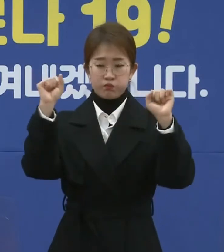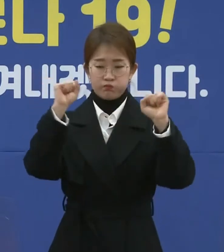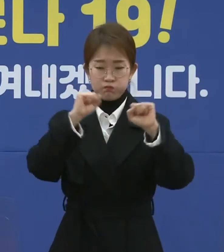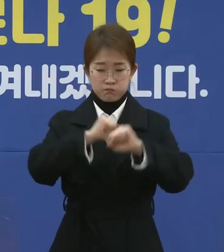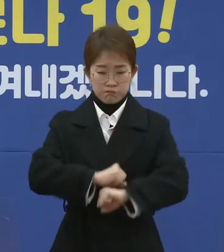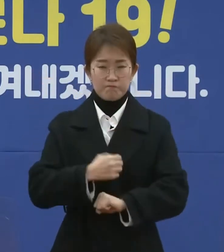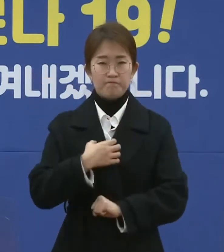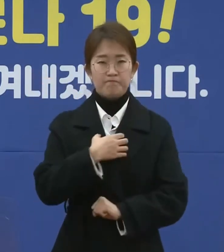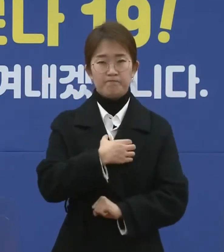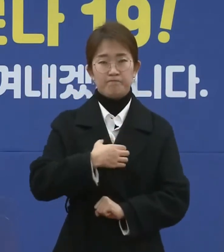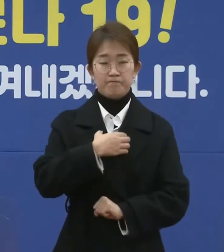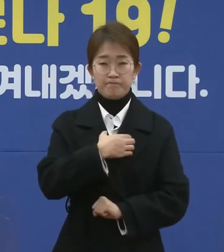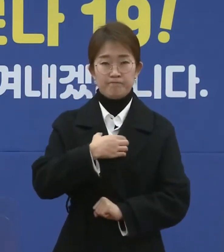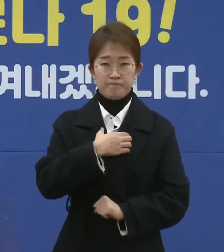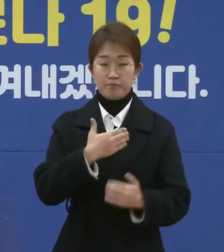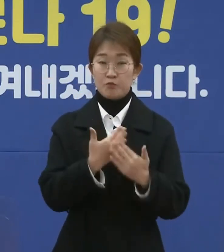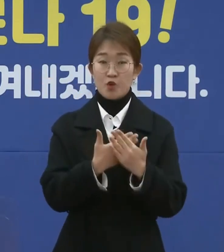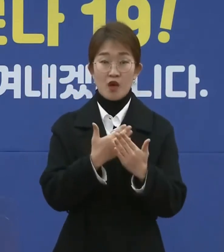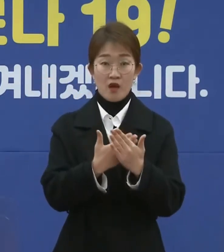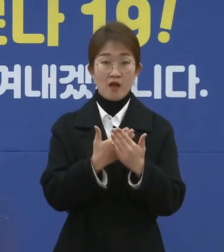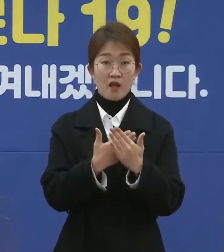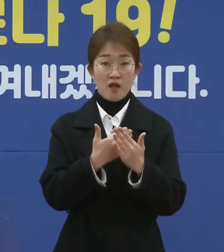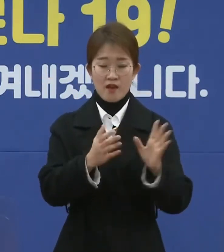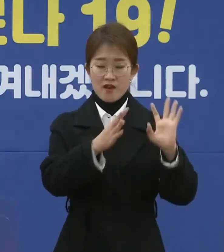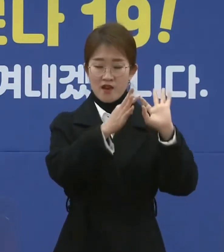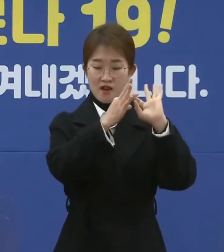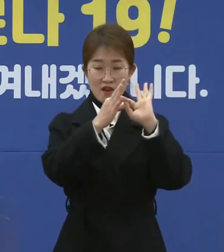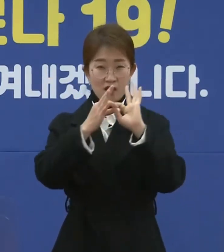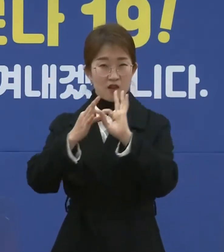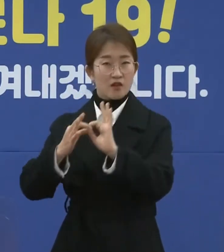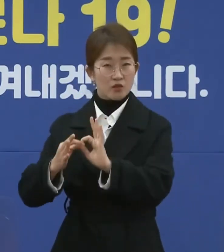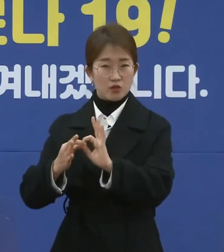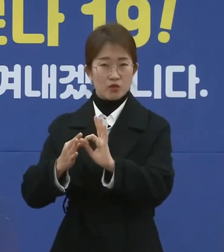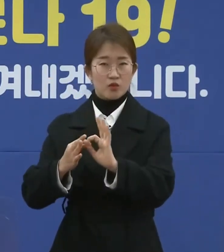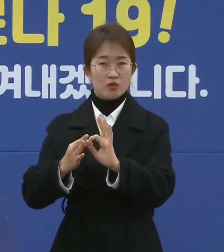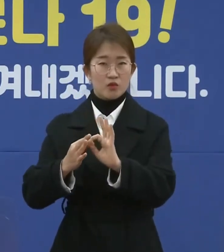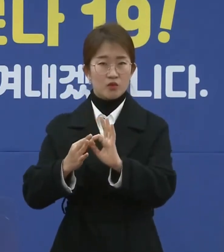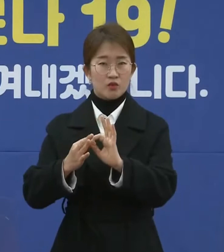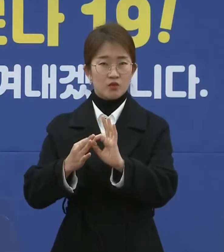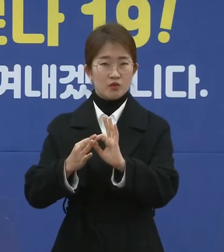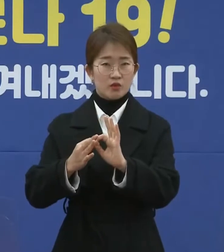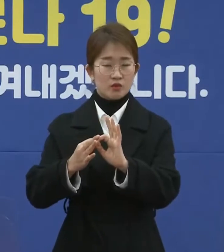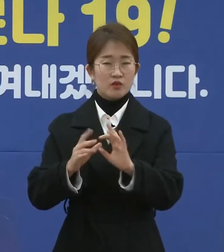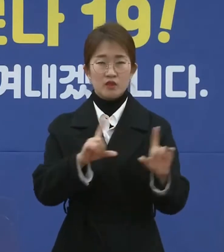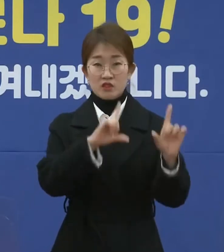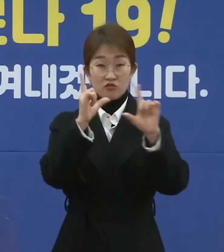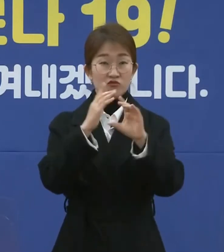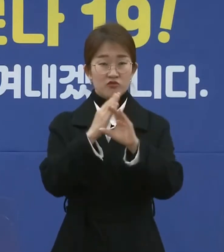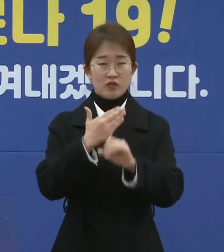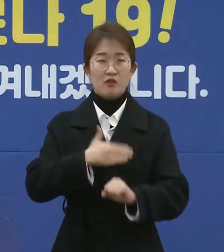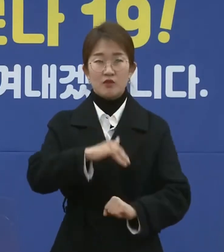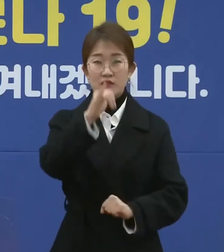고통과 불안 속에 하루하루 버티고 계신 것 너무나 잘 알고 있습니다.